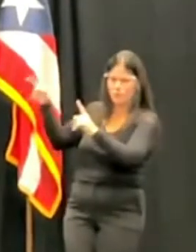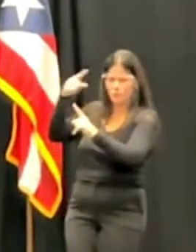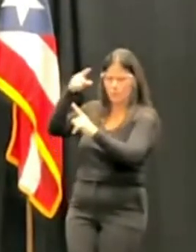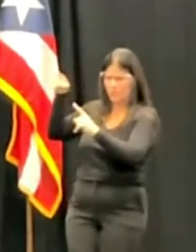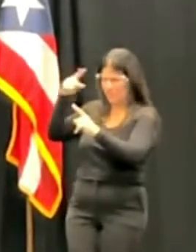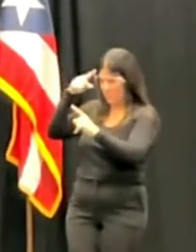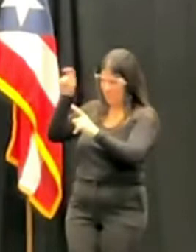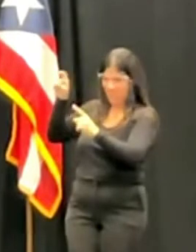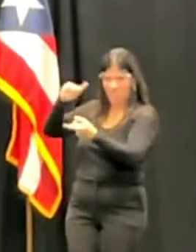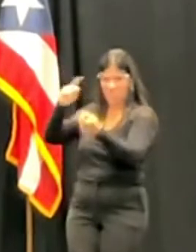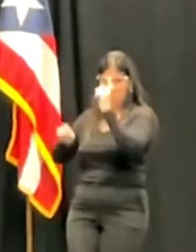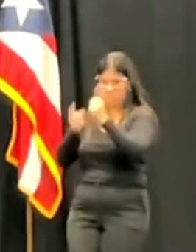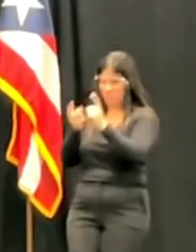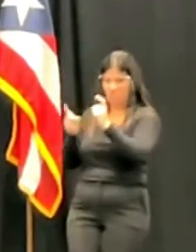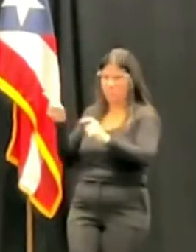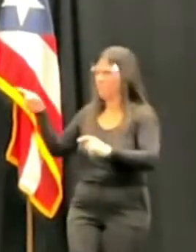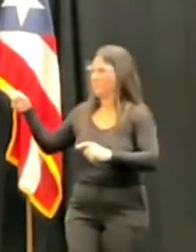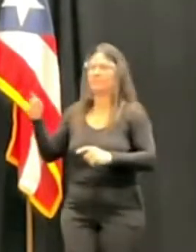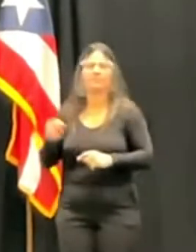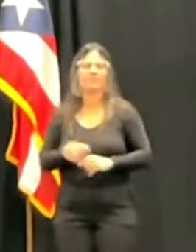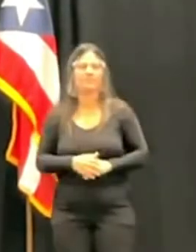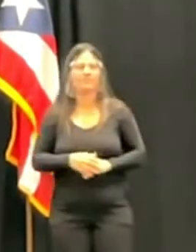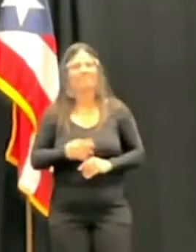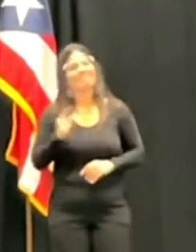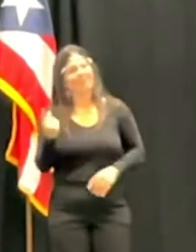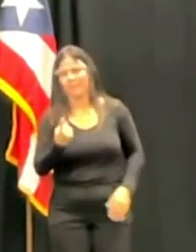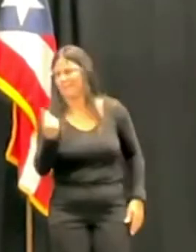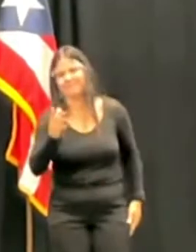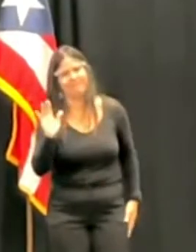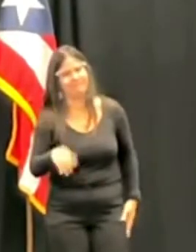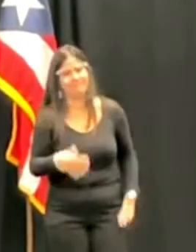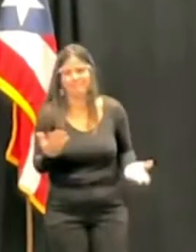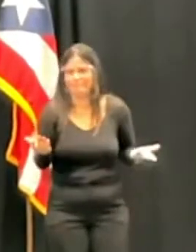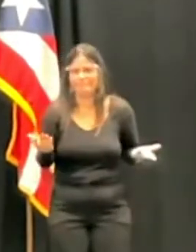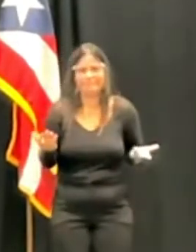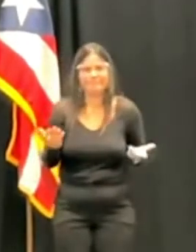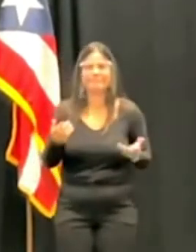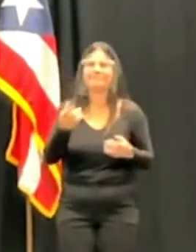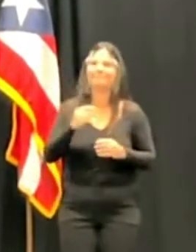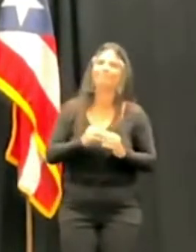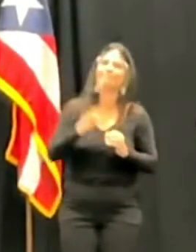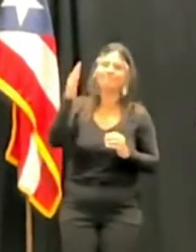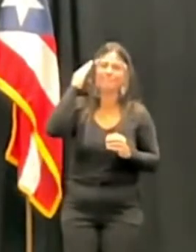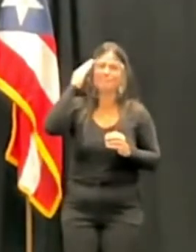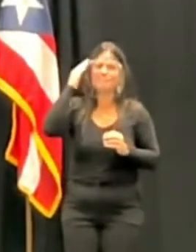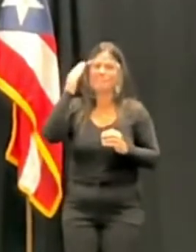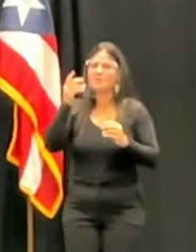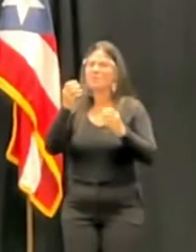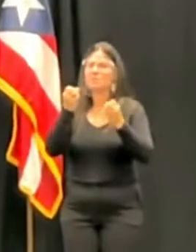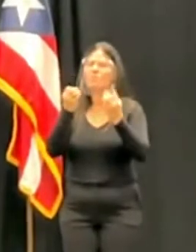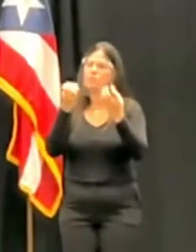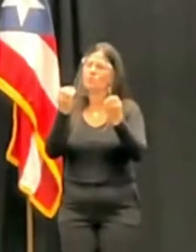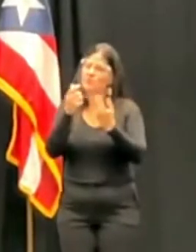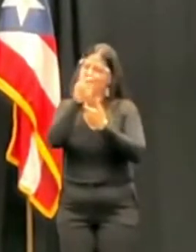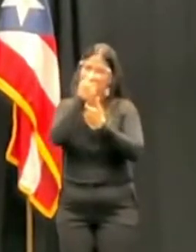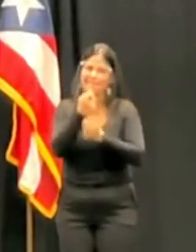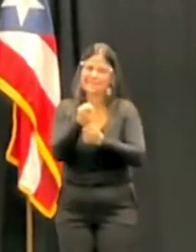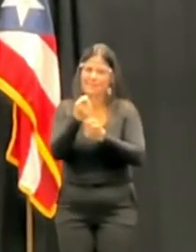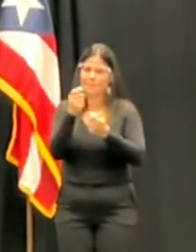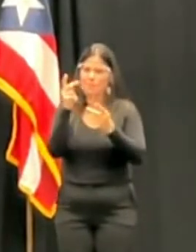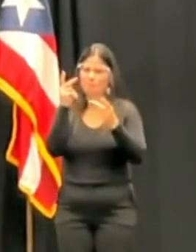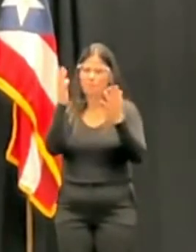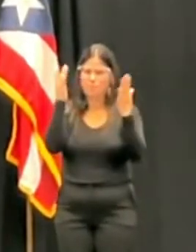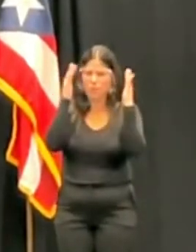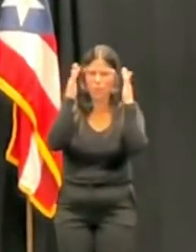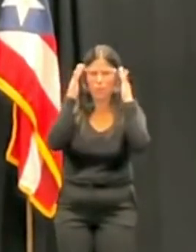Bueno, pues yo siempre he tenido mucho interés y preocupación por el llamado